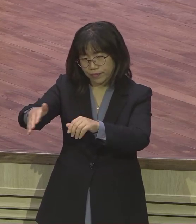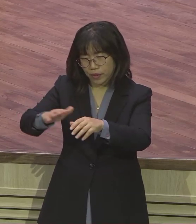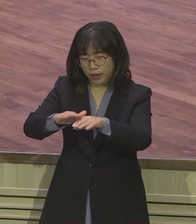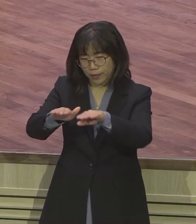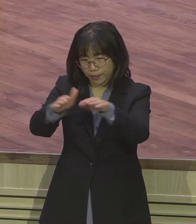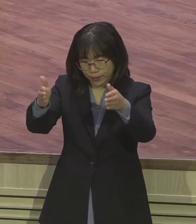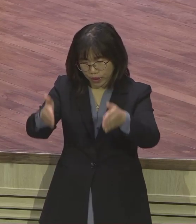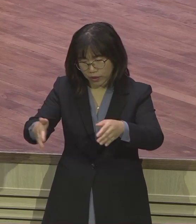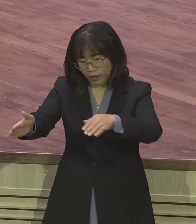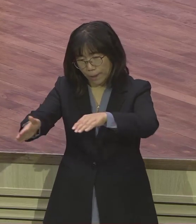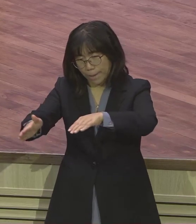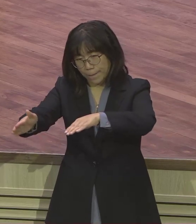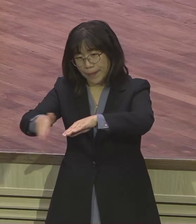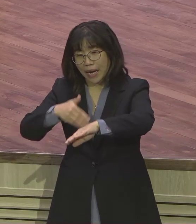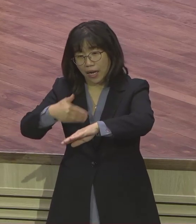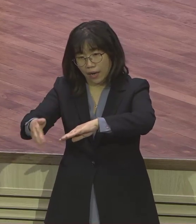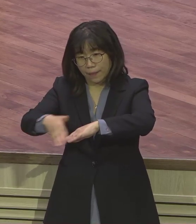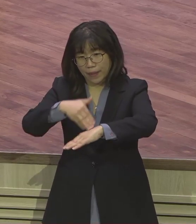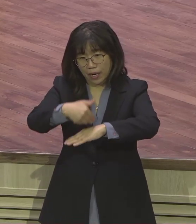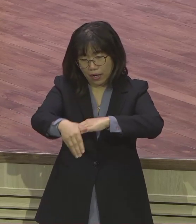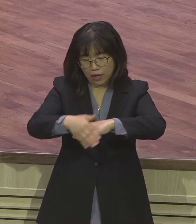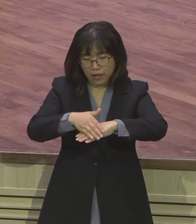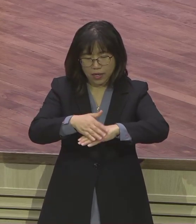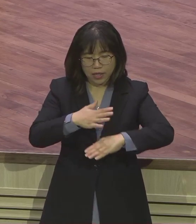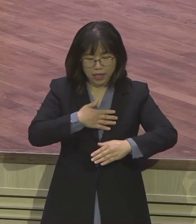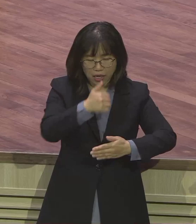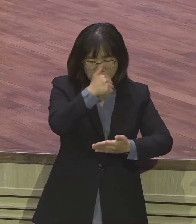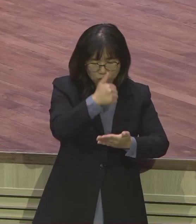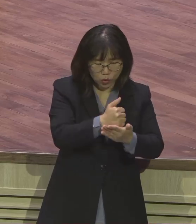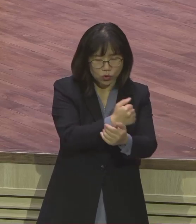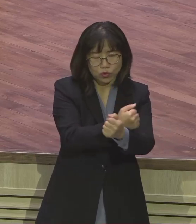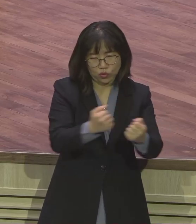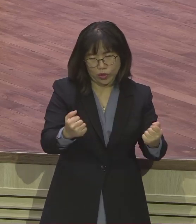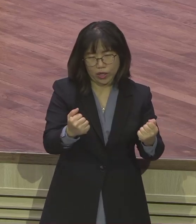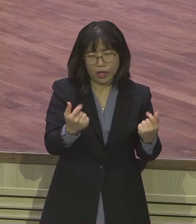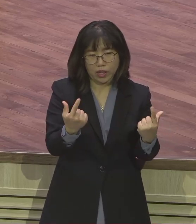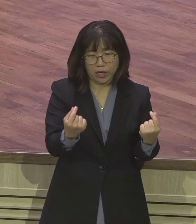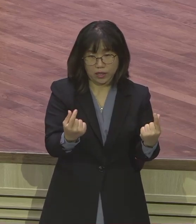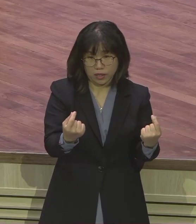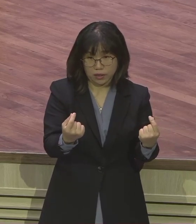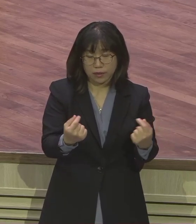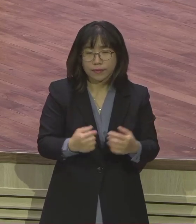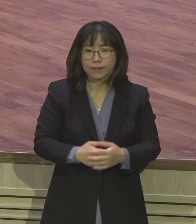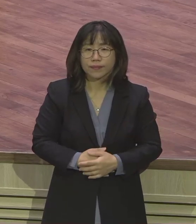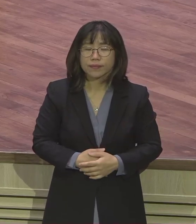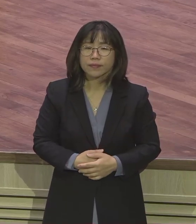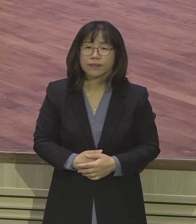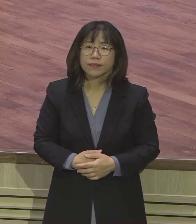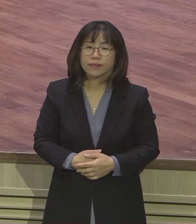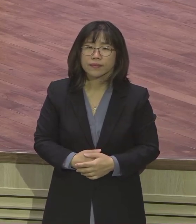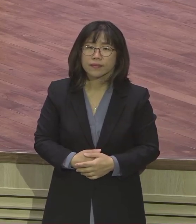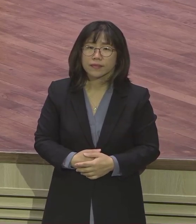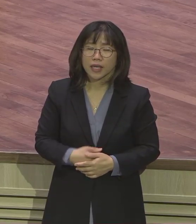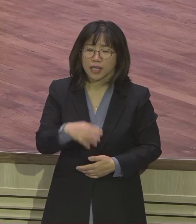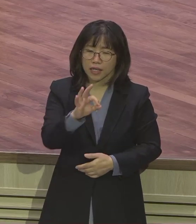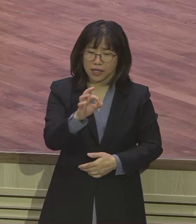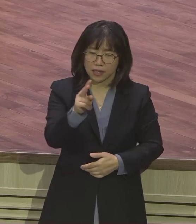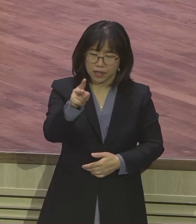역청을 칠한다라고 해서 속죄를 넣는다, 속죄. 결과적으로 역청을 바른 갈대상자와